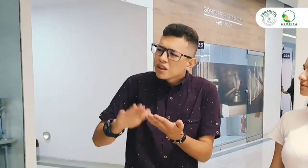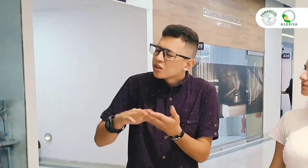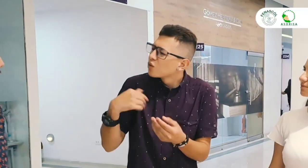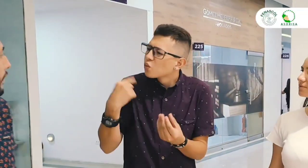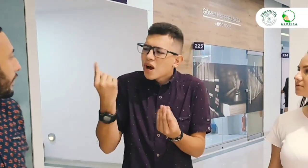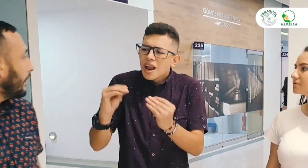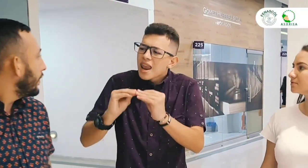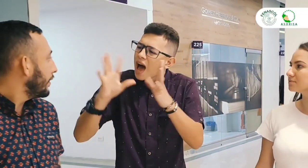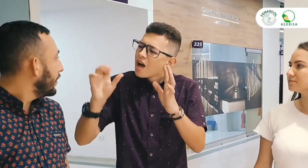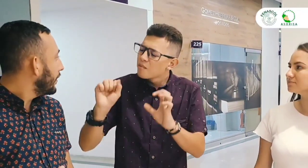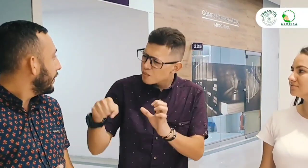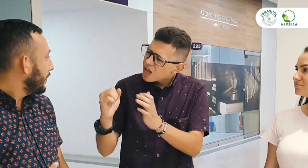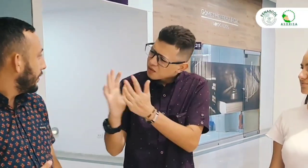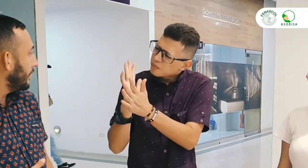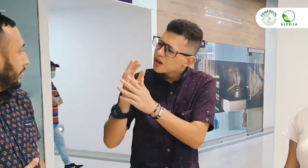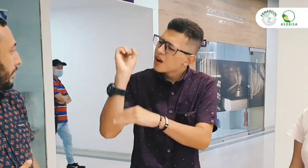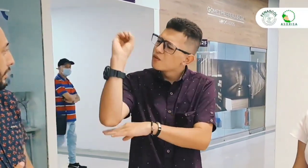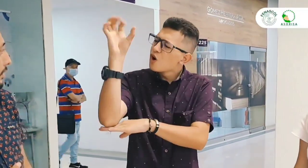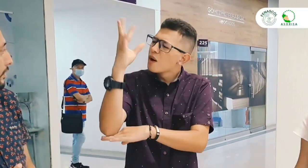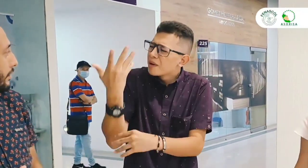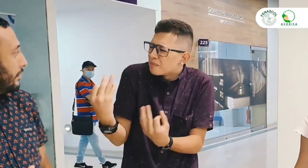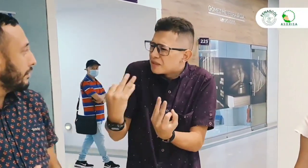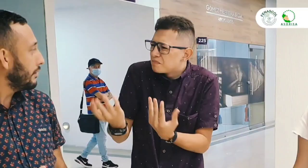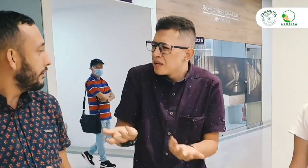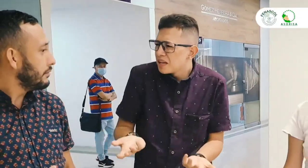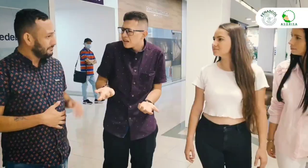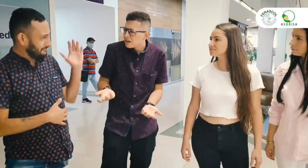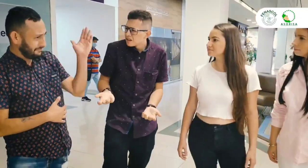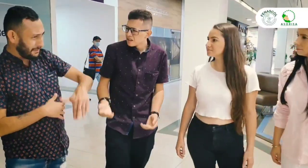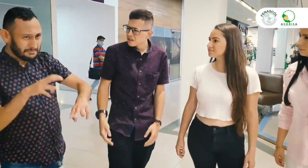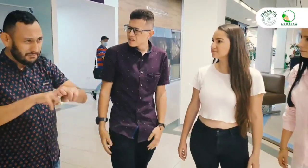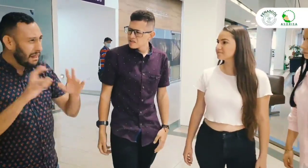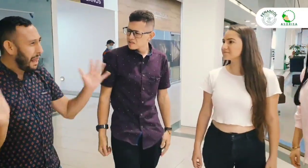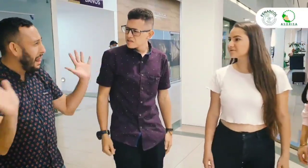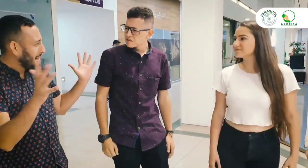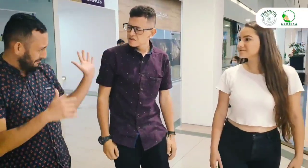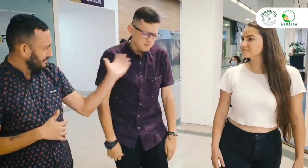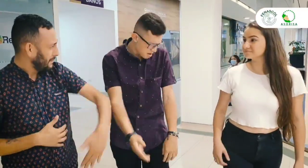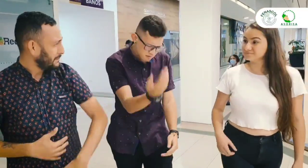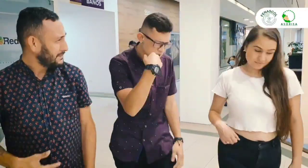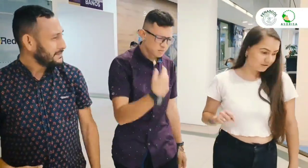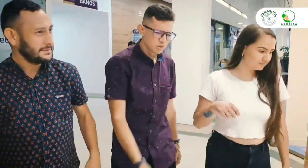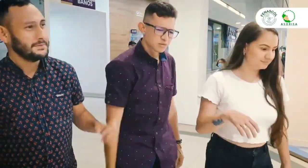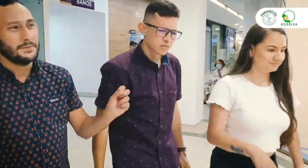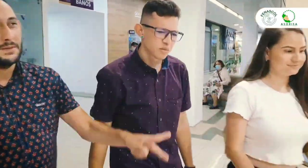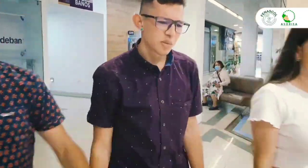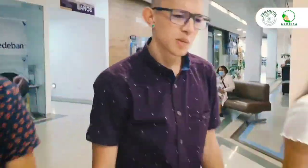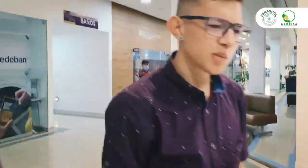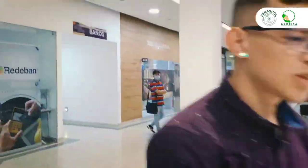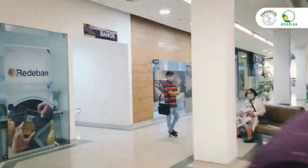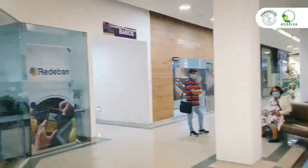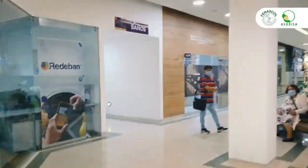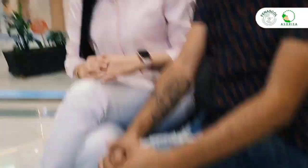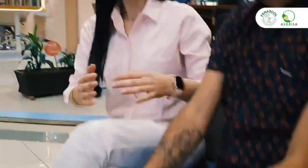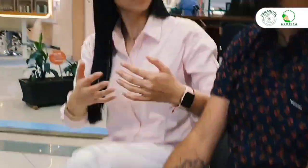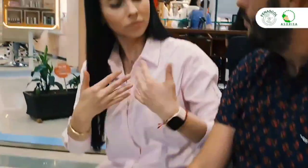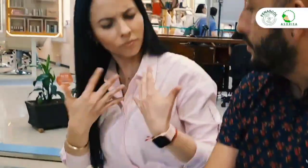y excúsame, pero no me ha quedado claro lo del congreso. Dame más información. Vamos a sentarnos y charlamos de eso. ¿Cómo puedo